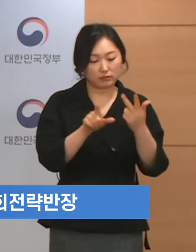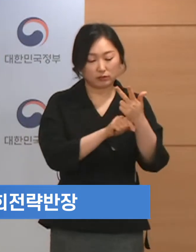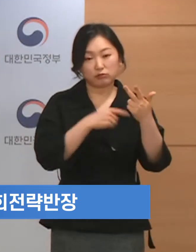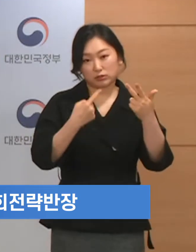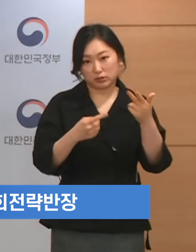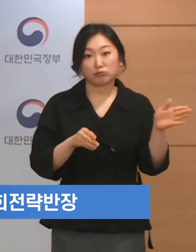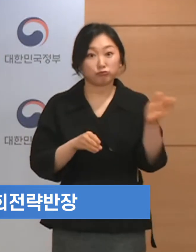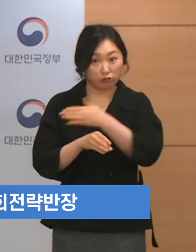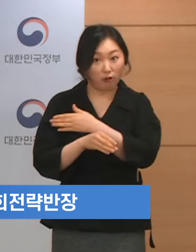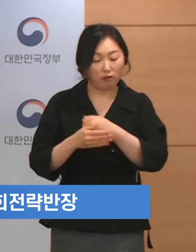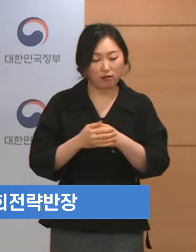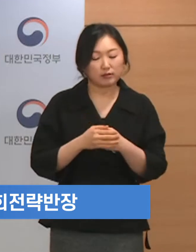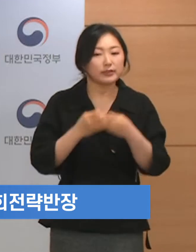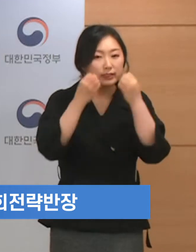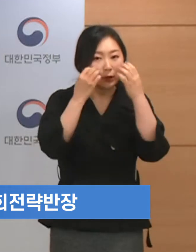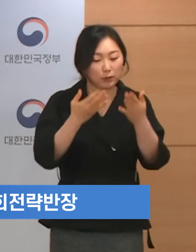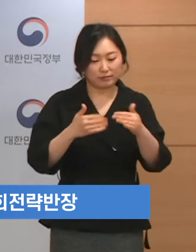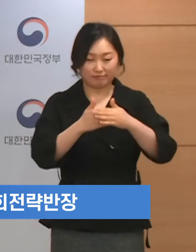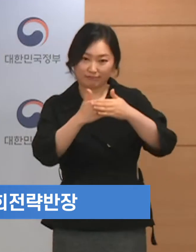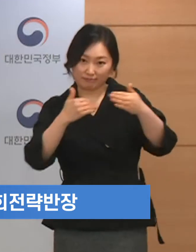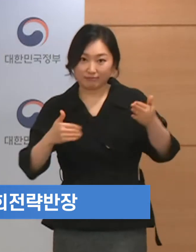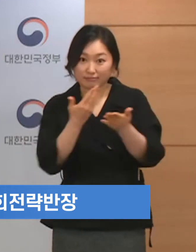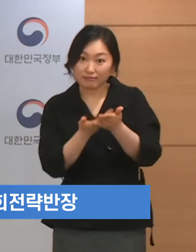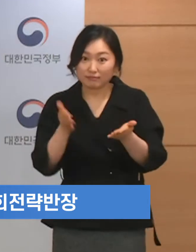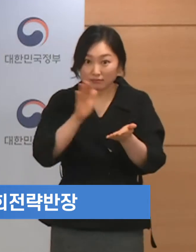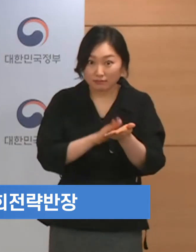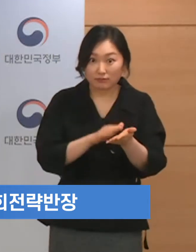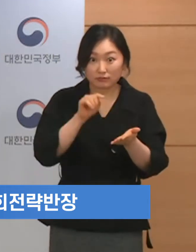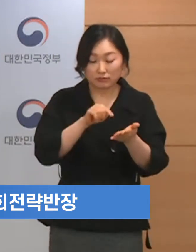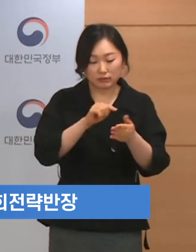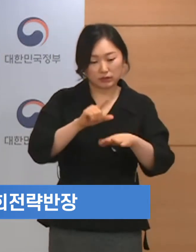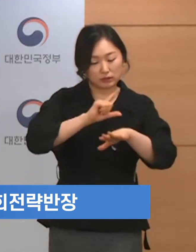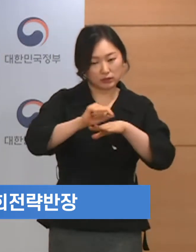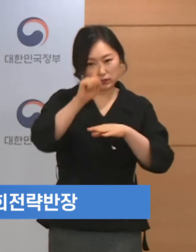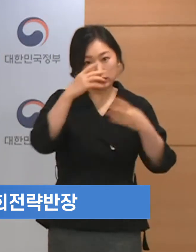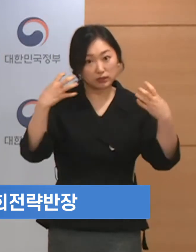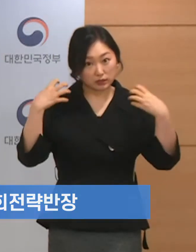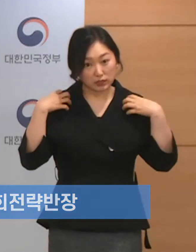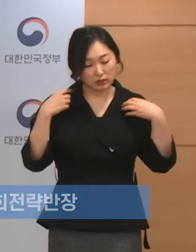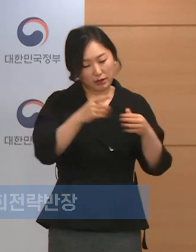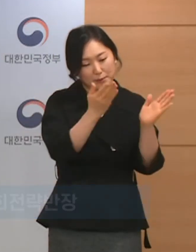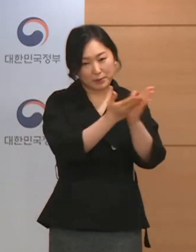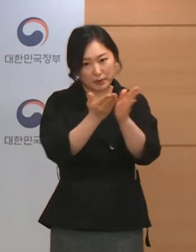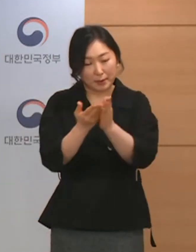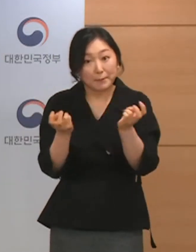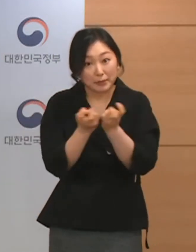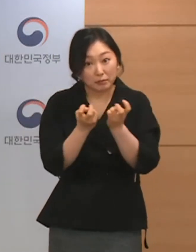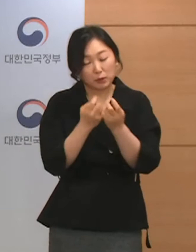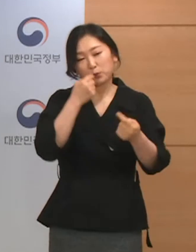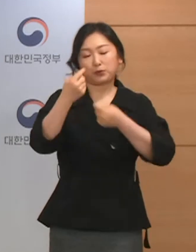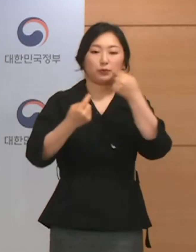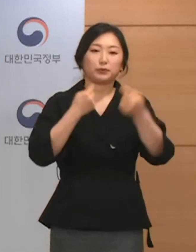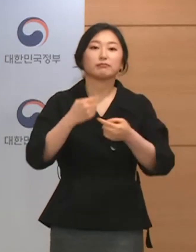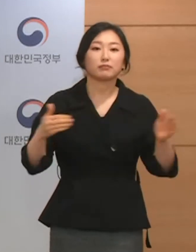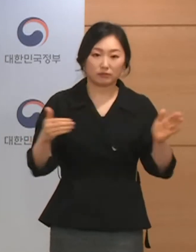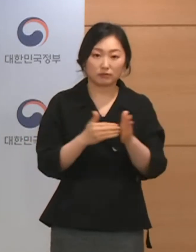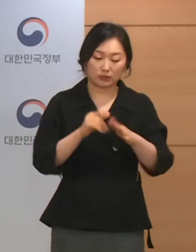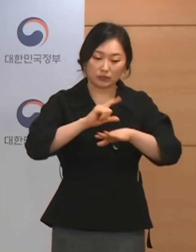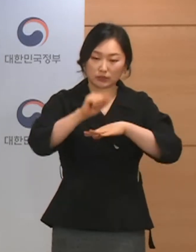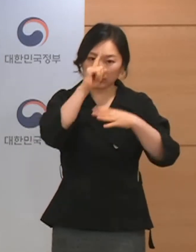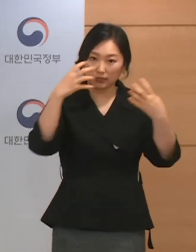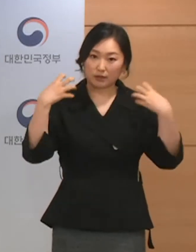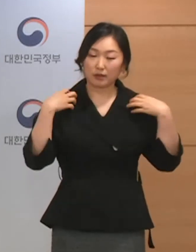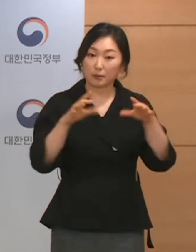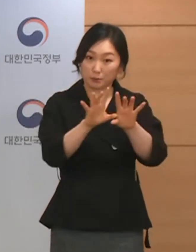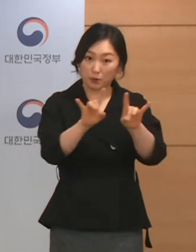적용되는 새로운 사회적 거리 두기 개편안의 지자체별 적용 방안을 보고받았습니다. 각 지자체별로